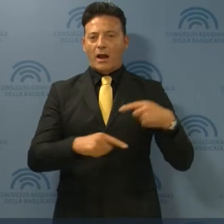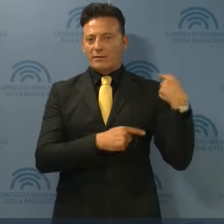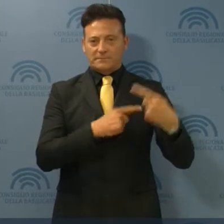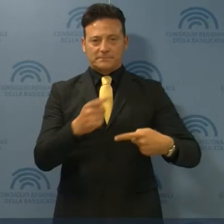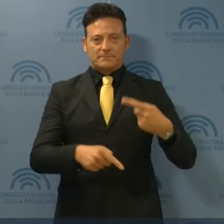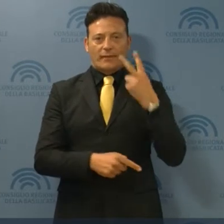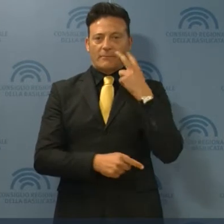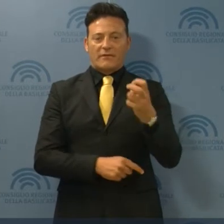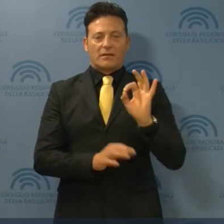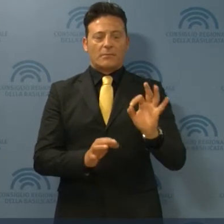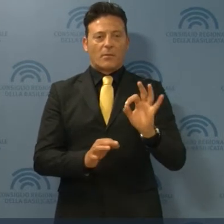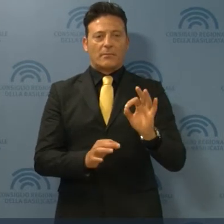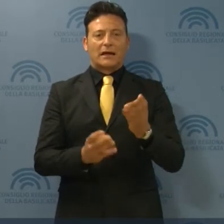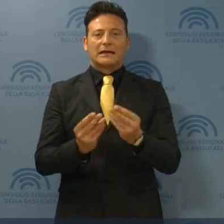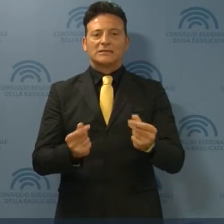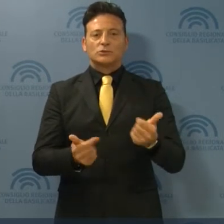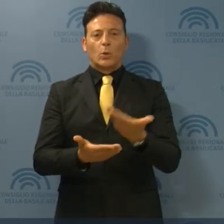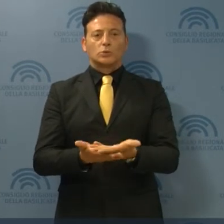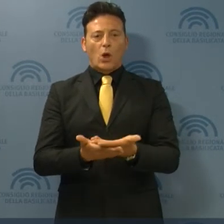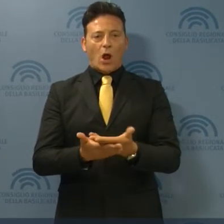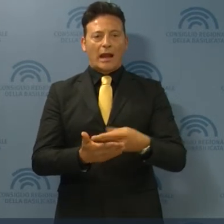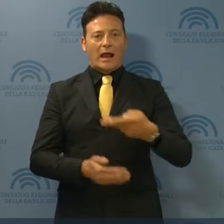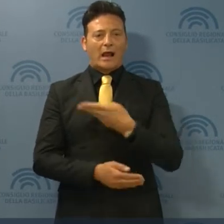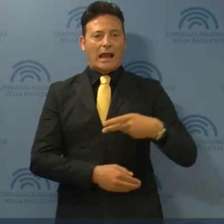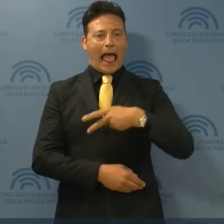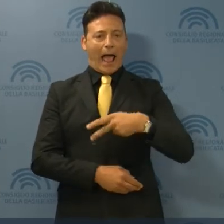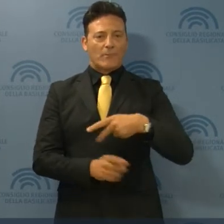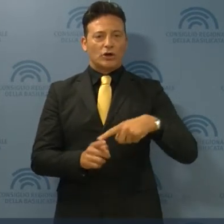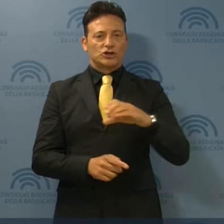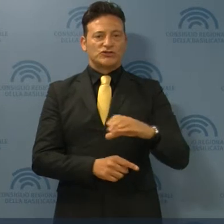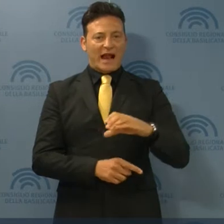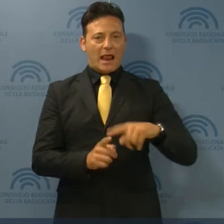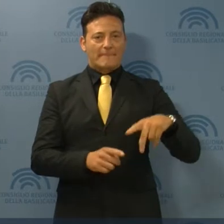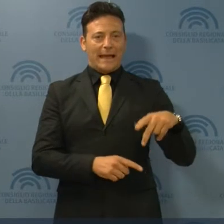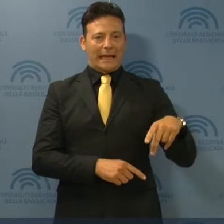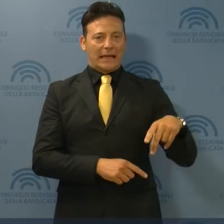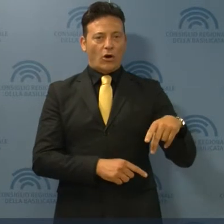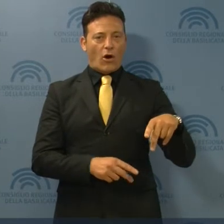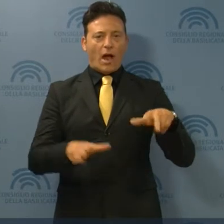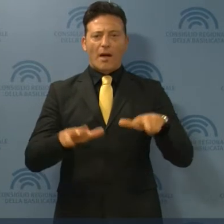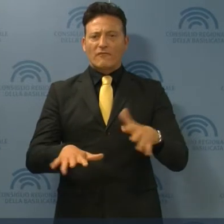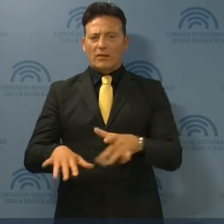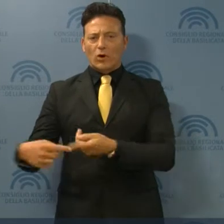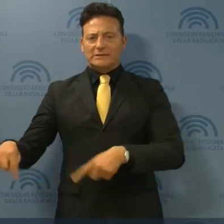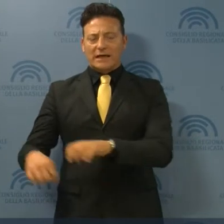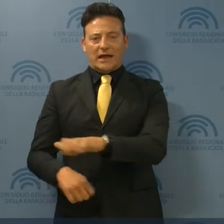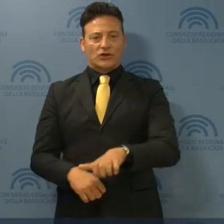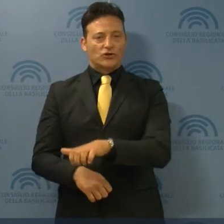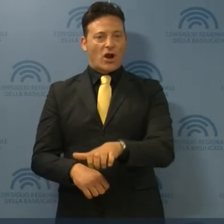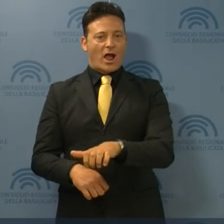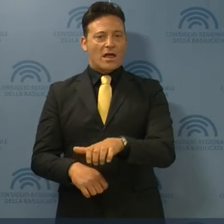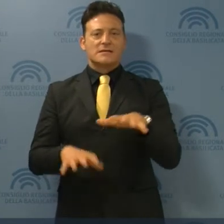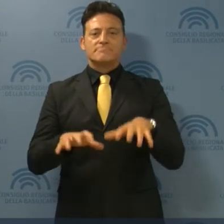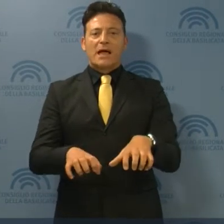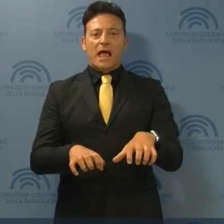Lo prevede una risoluzione di Napoli, Cifarelli e Perrino, approvata dal Consiglio regionale